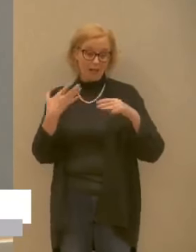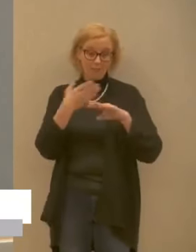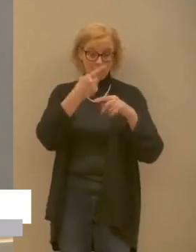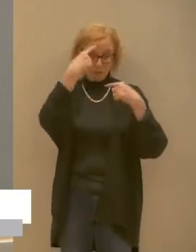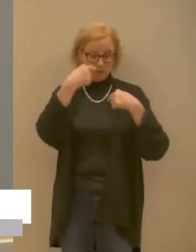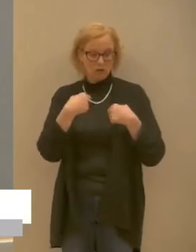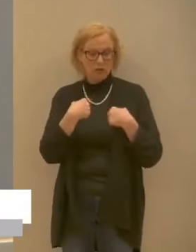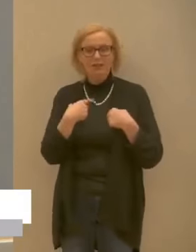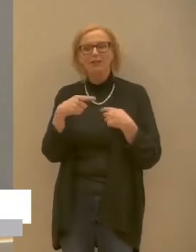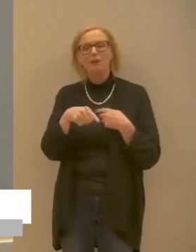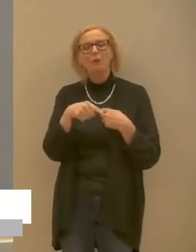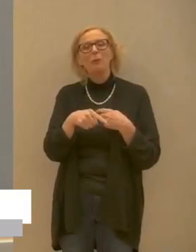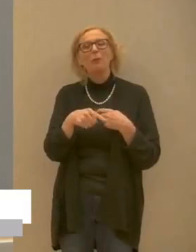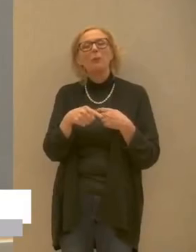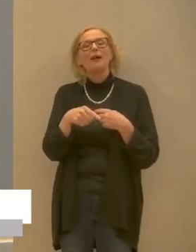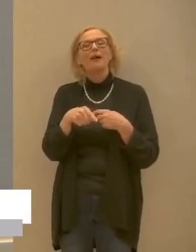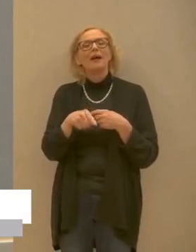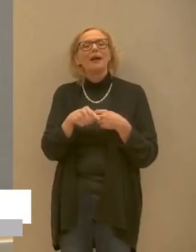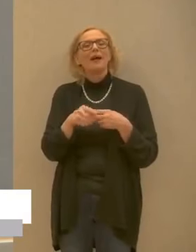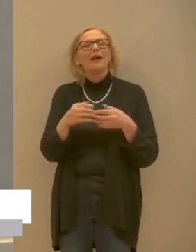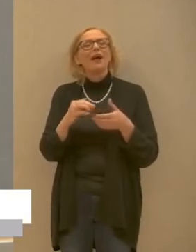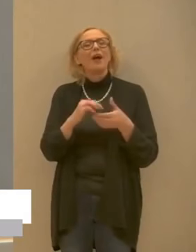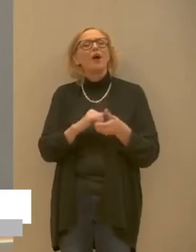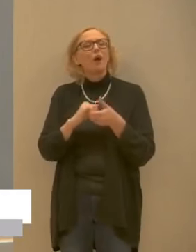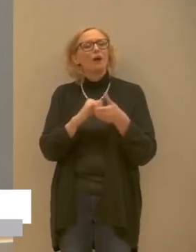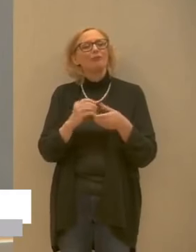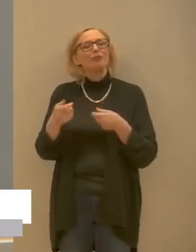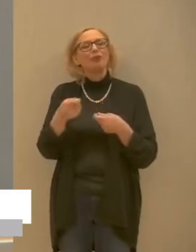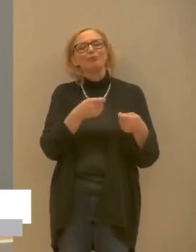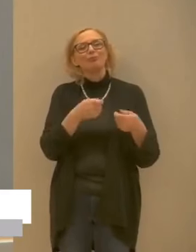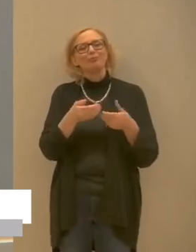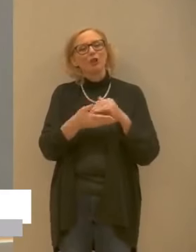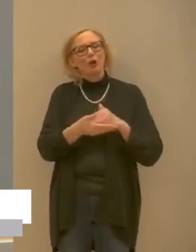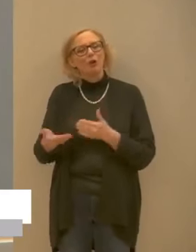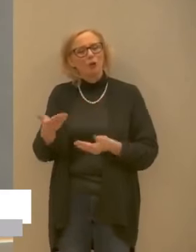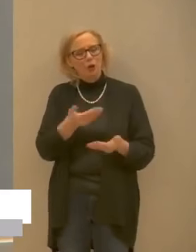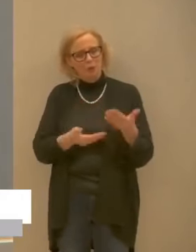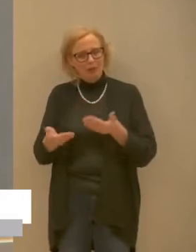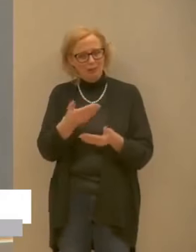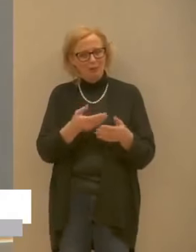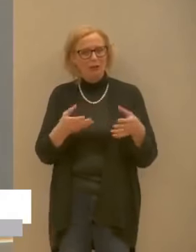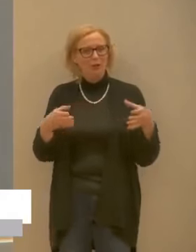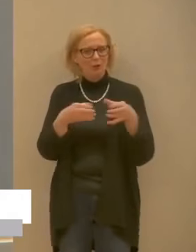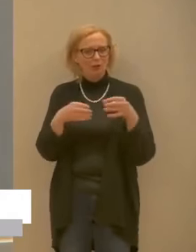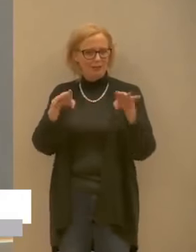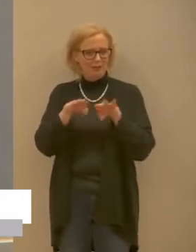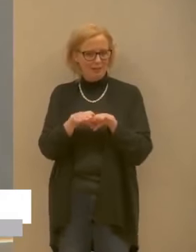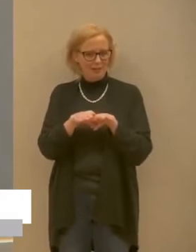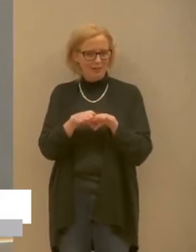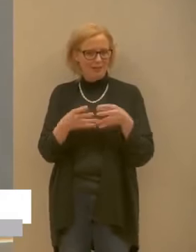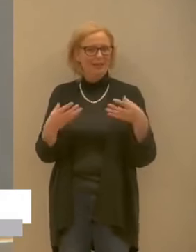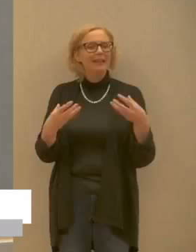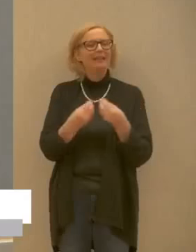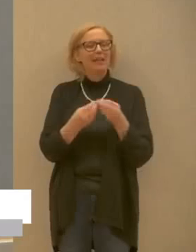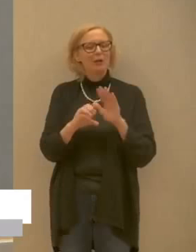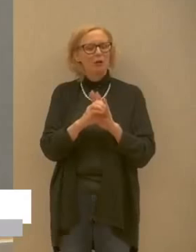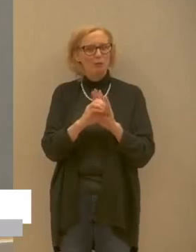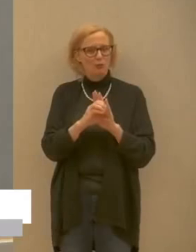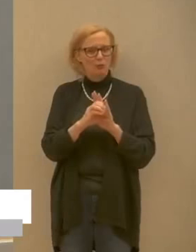Sociali in collaborazione con le comunità di Valle e con tutti i comuni attualmente anche i vari comuni le comunità di Valle hanno organizzato hanno